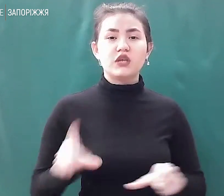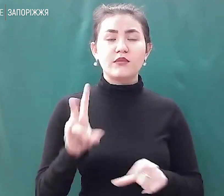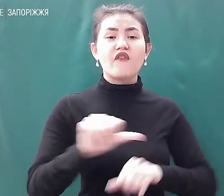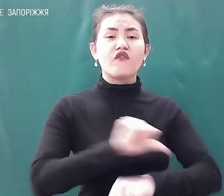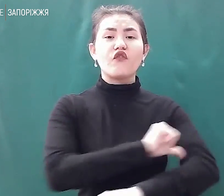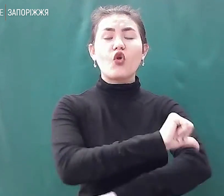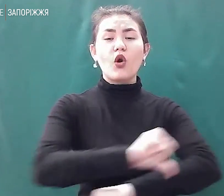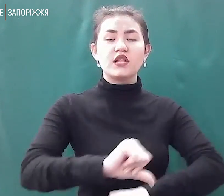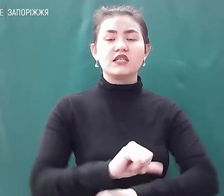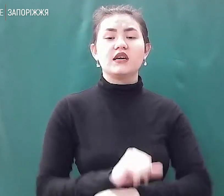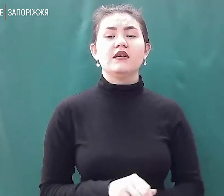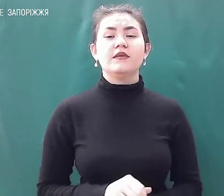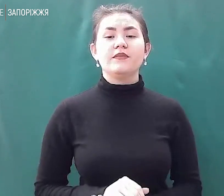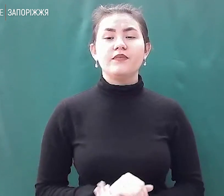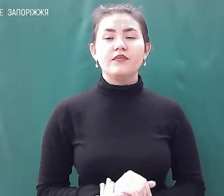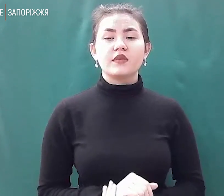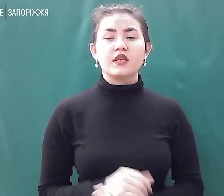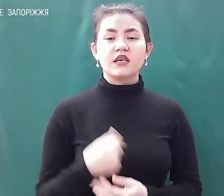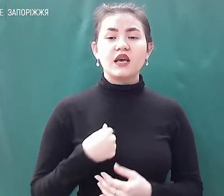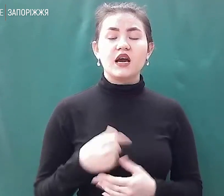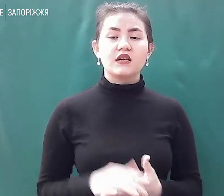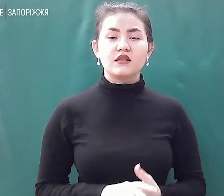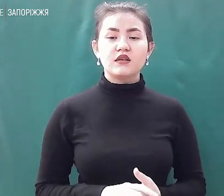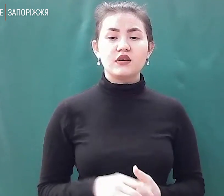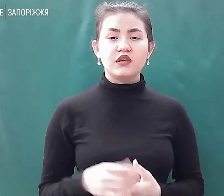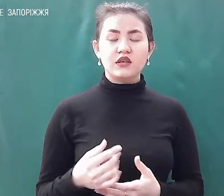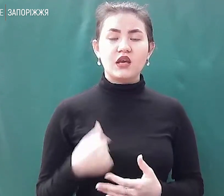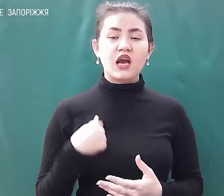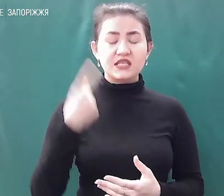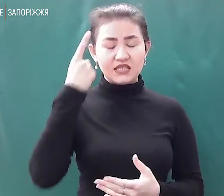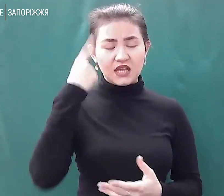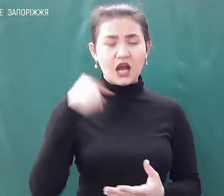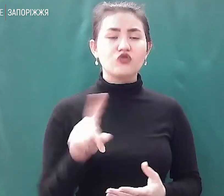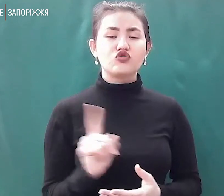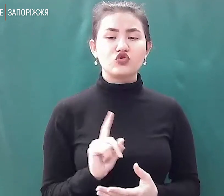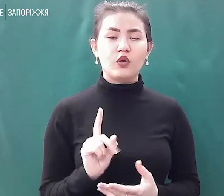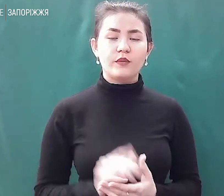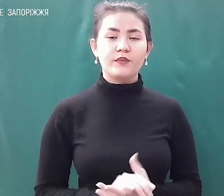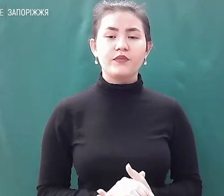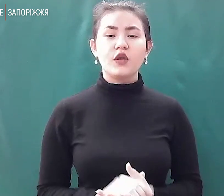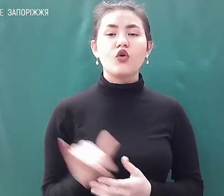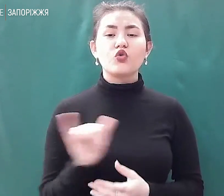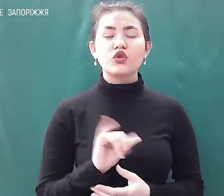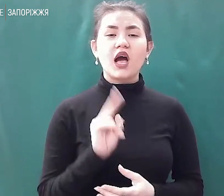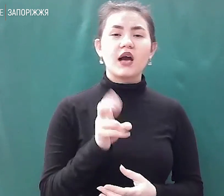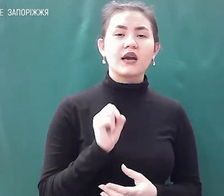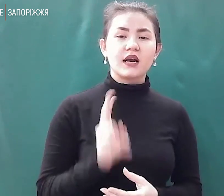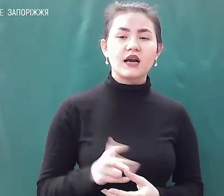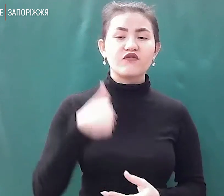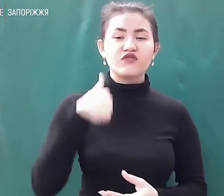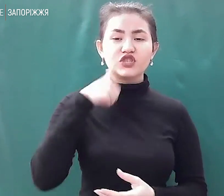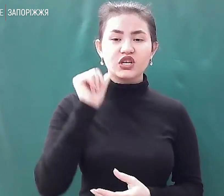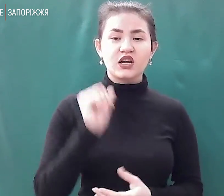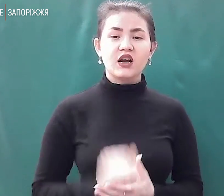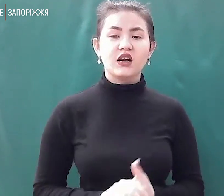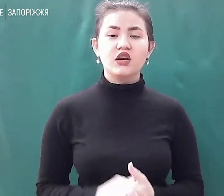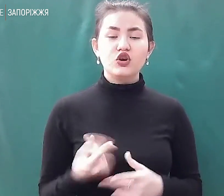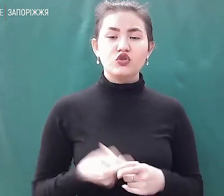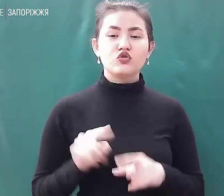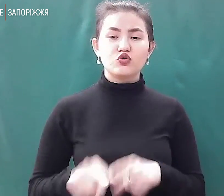працював, я працював, я більше не знаю, що, куди і так. Вчора 6-7 зробили,